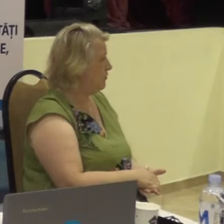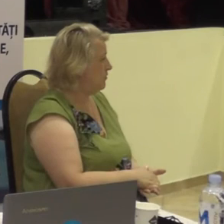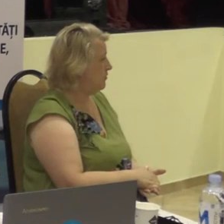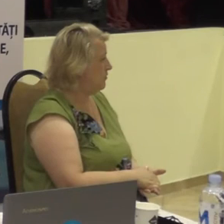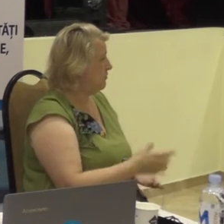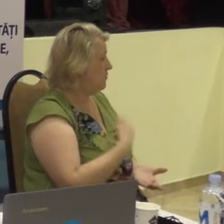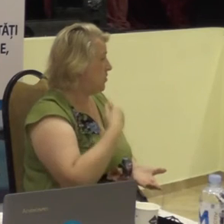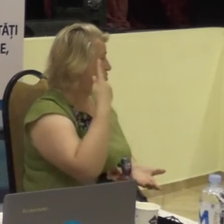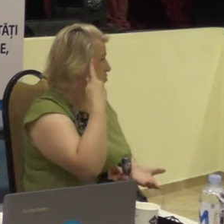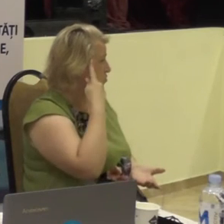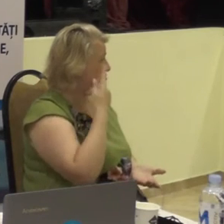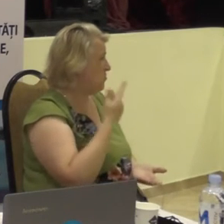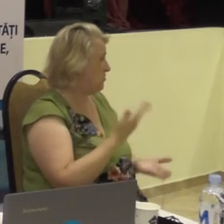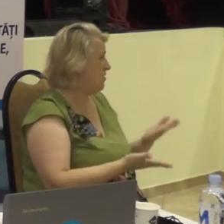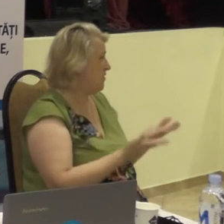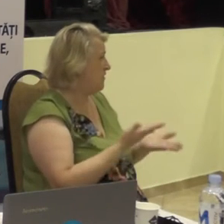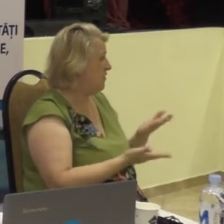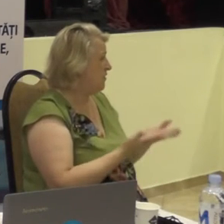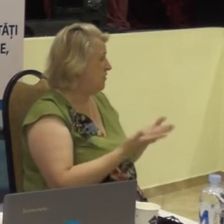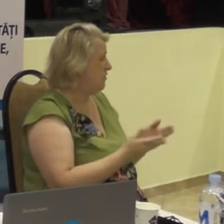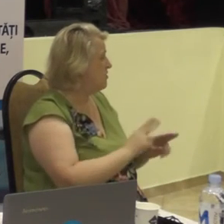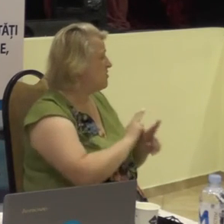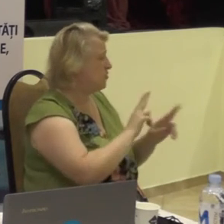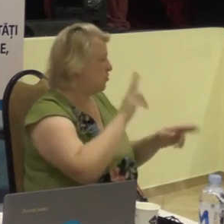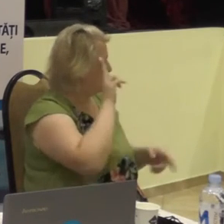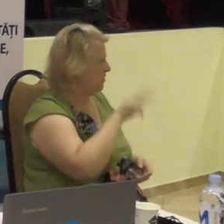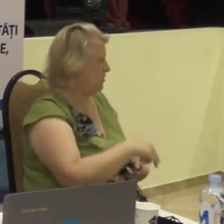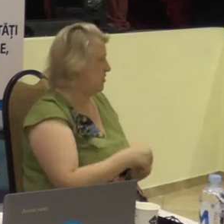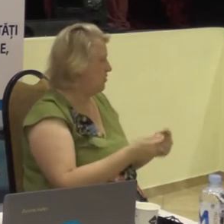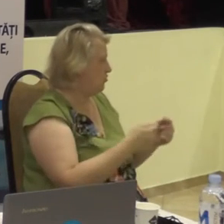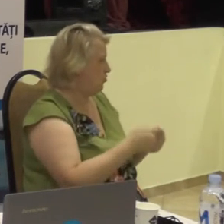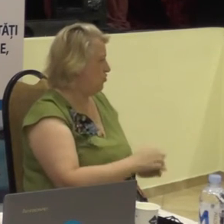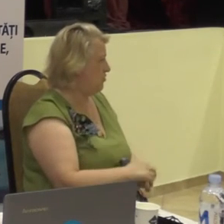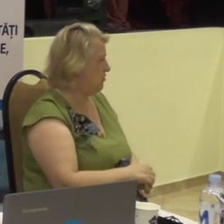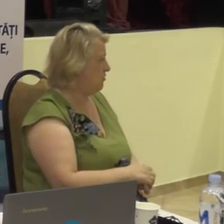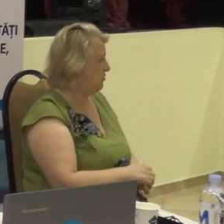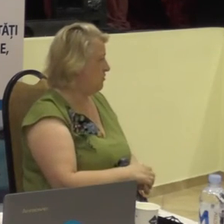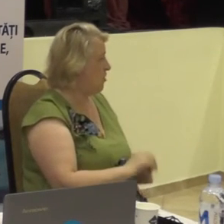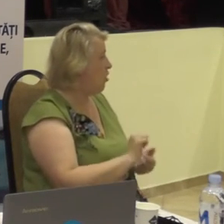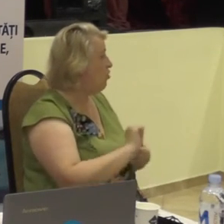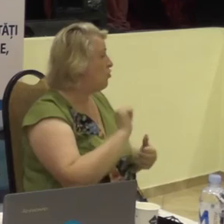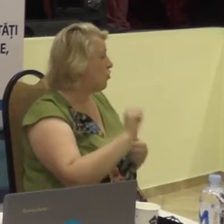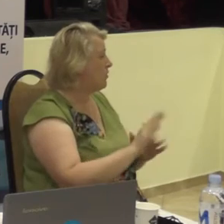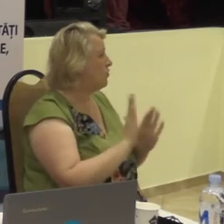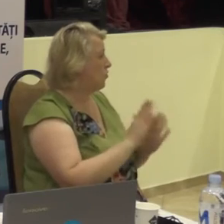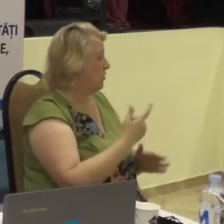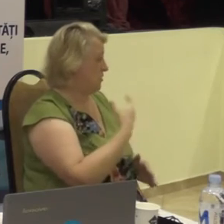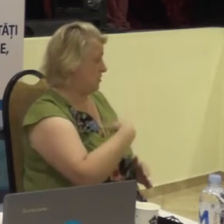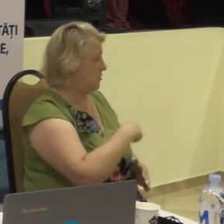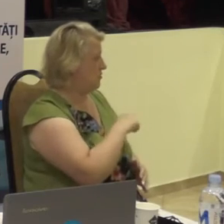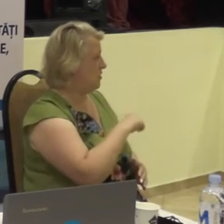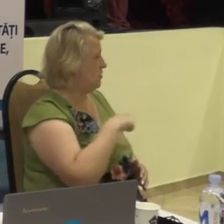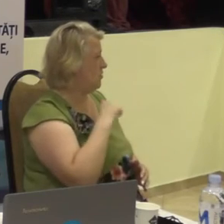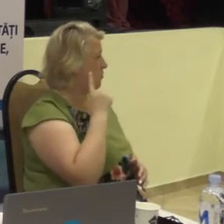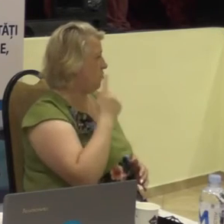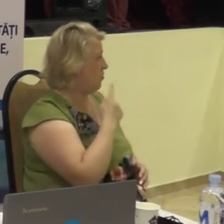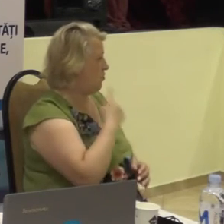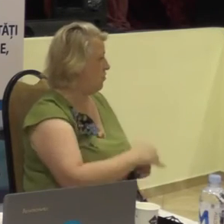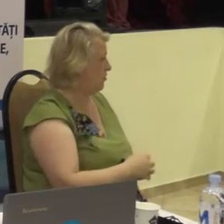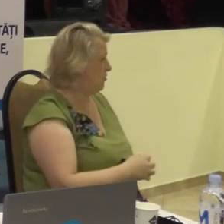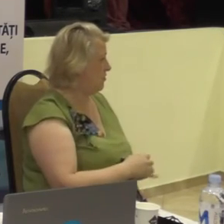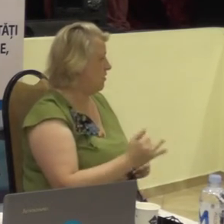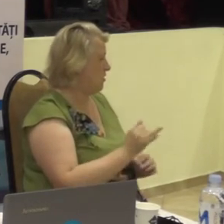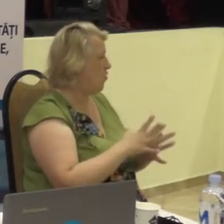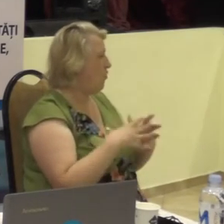Eu cred că nimeni. Afară decât singur persoana și